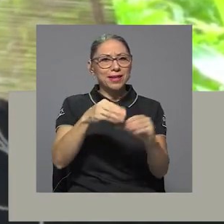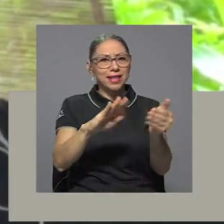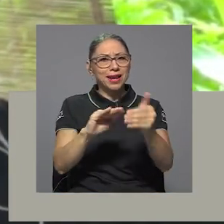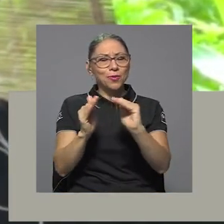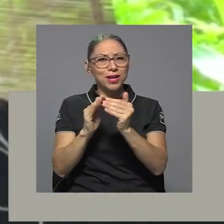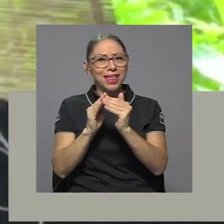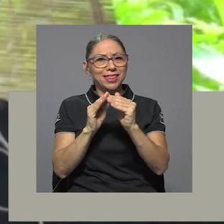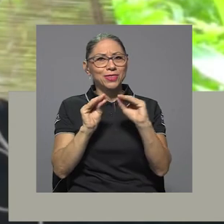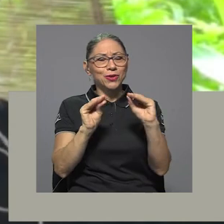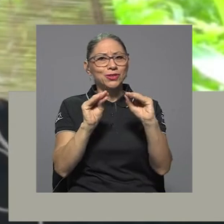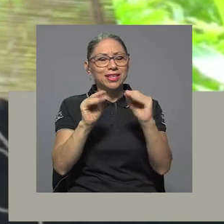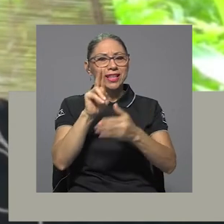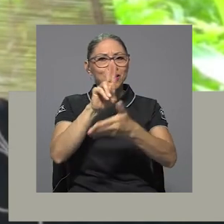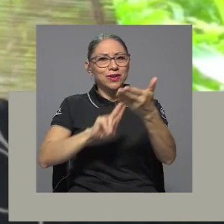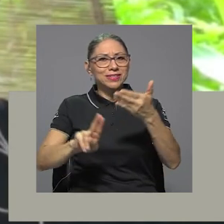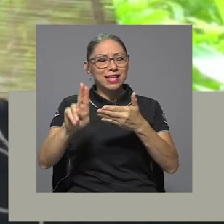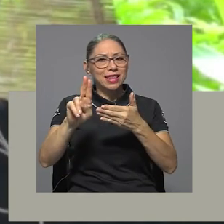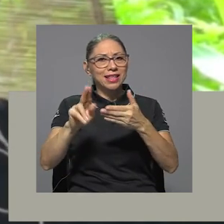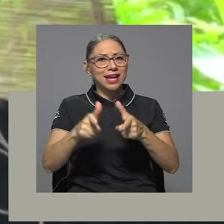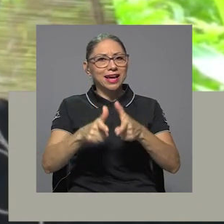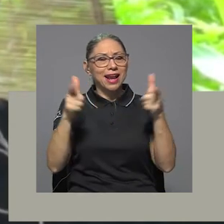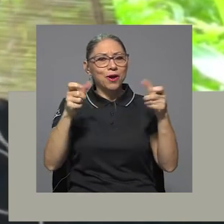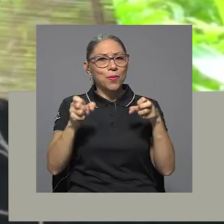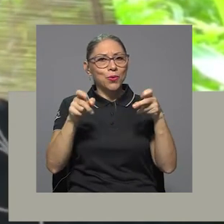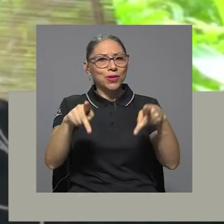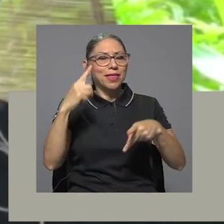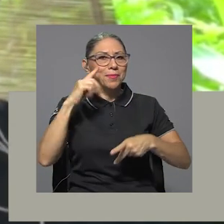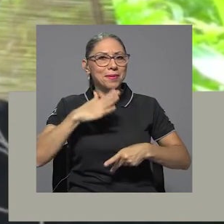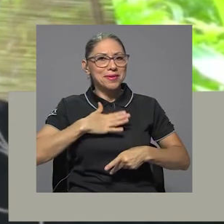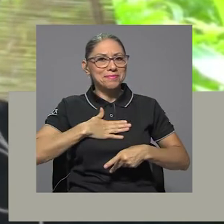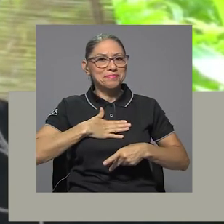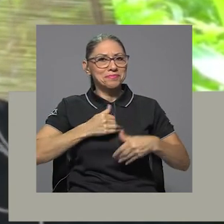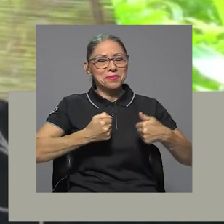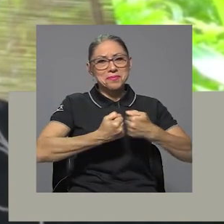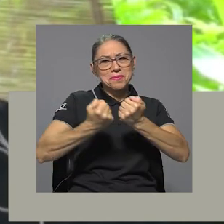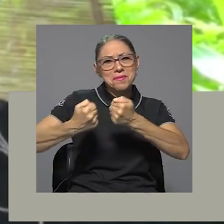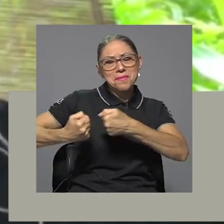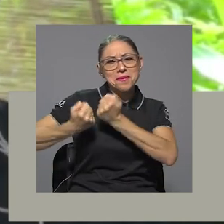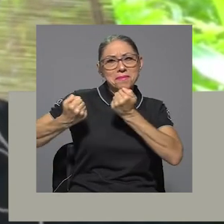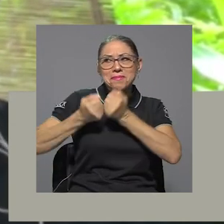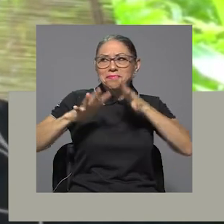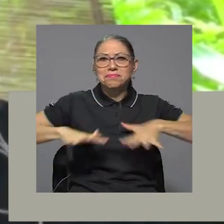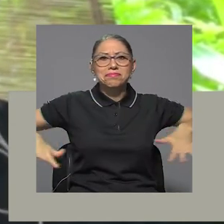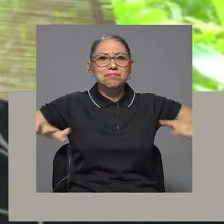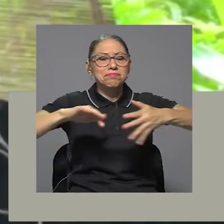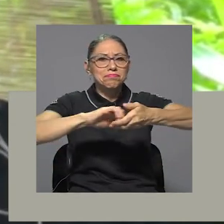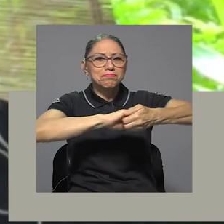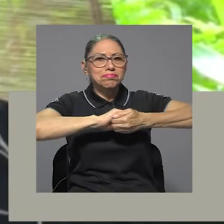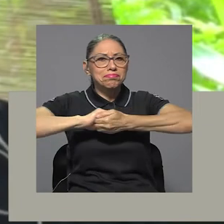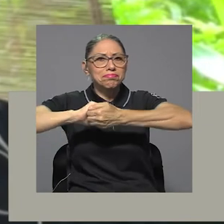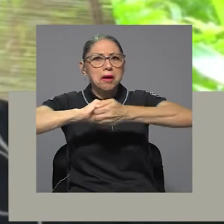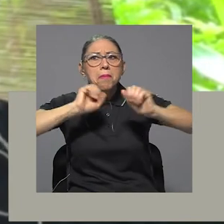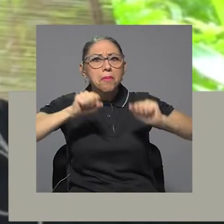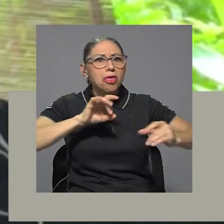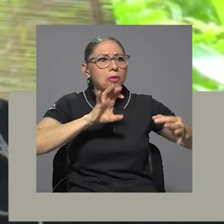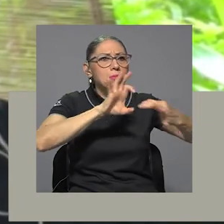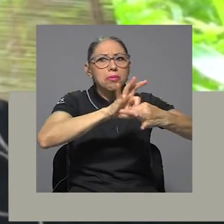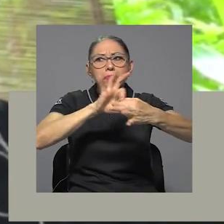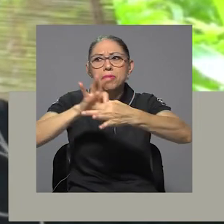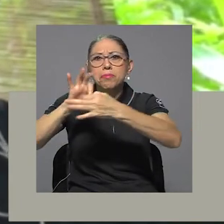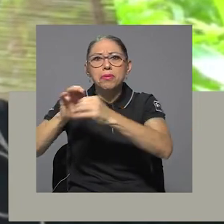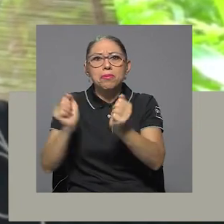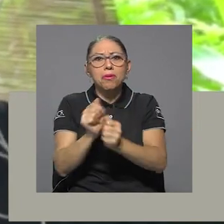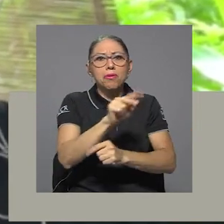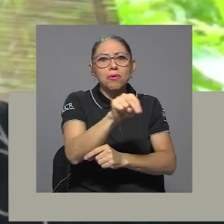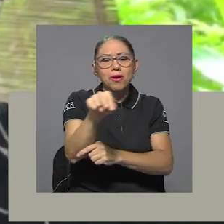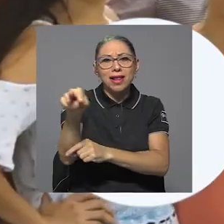comunidad docente de la universidad significa una gran oportunidad para mí, llena de retos, en un ambiente solidario y me ha permitido forjar vínculos con